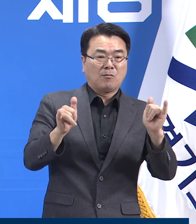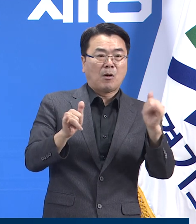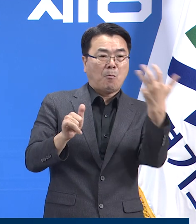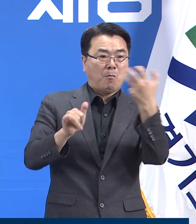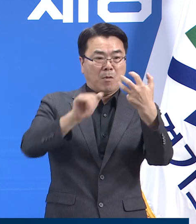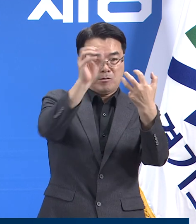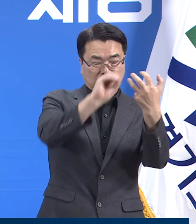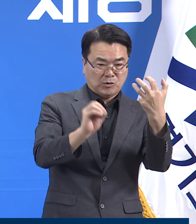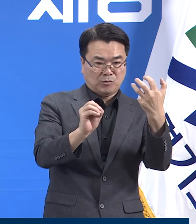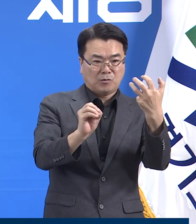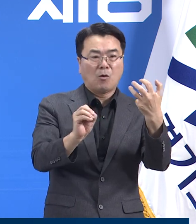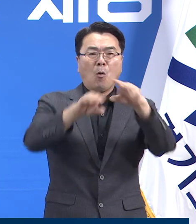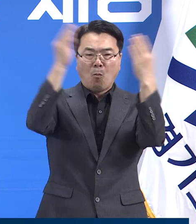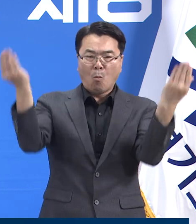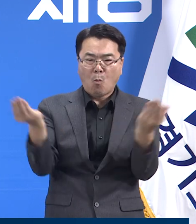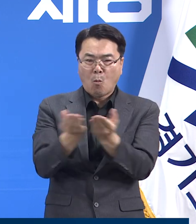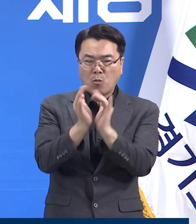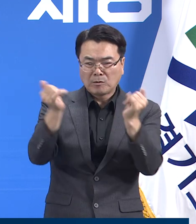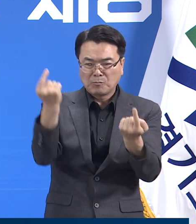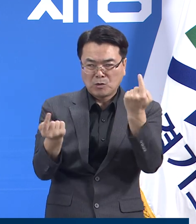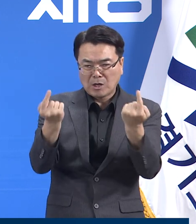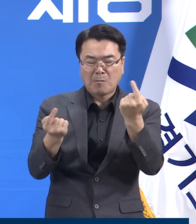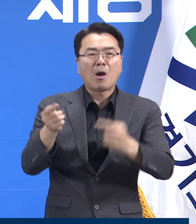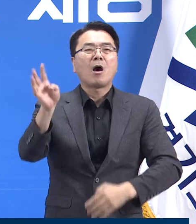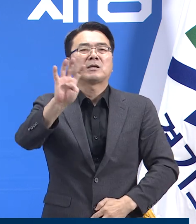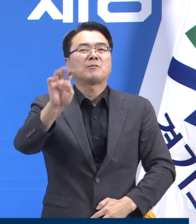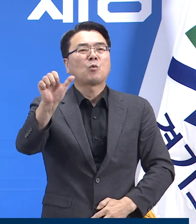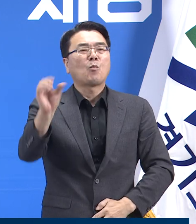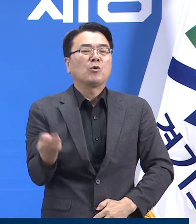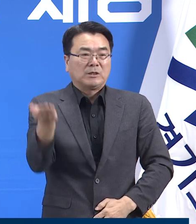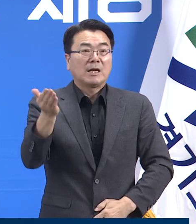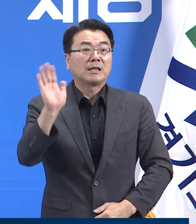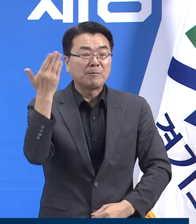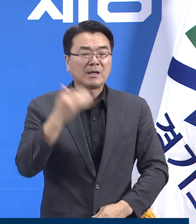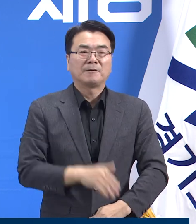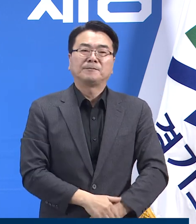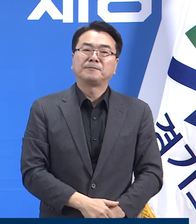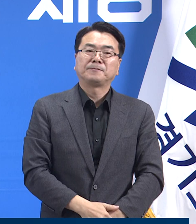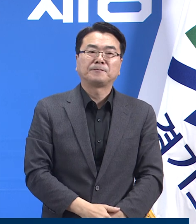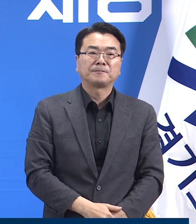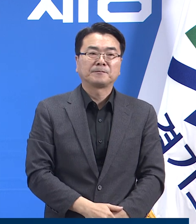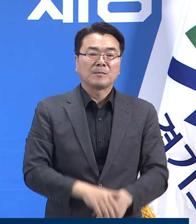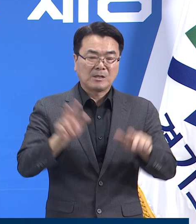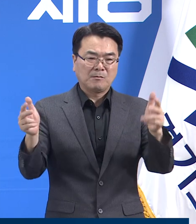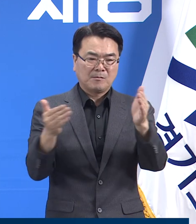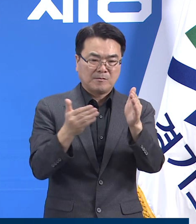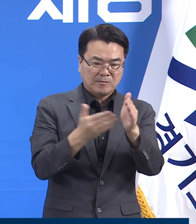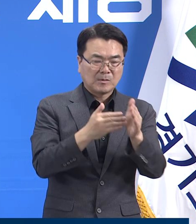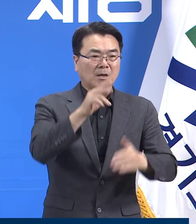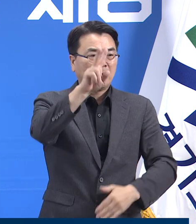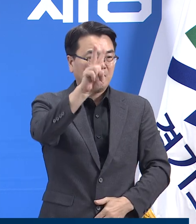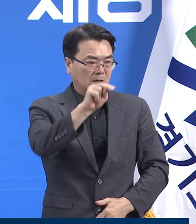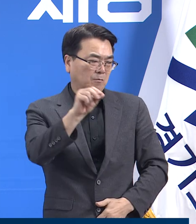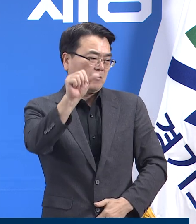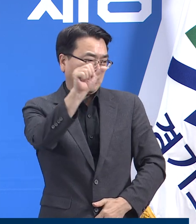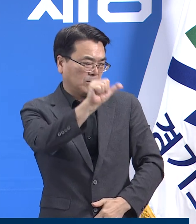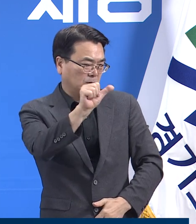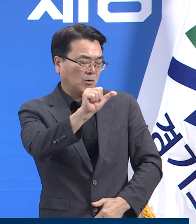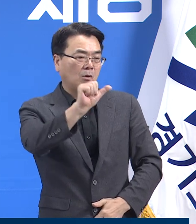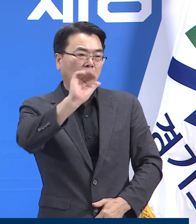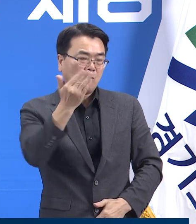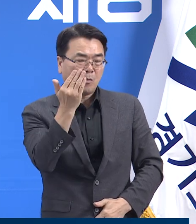대비 34%입니다. 백신 이상 반응 신고 현황은 현재까지 2만 6,510일 건입니다.